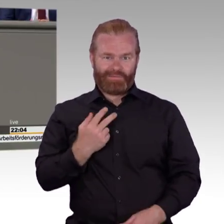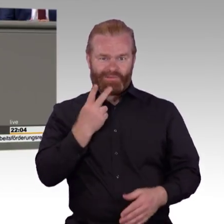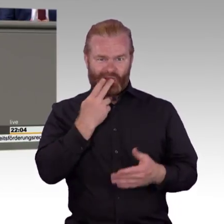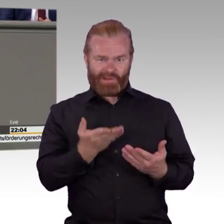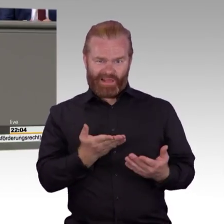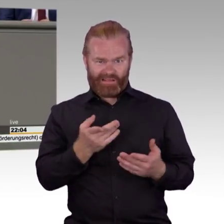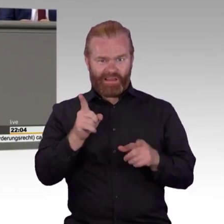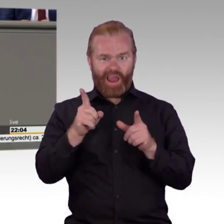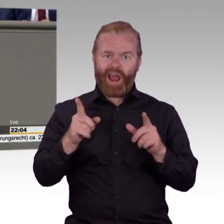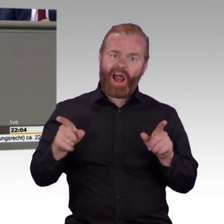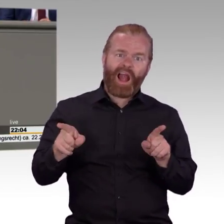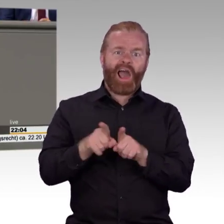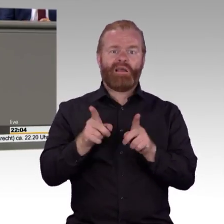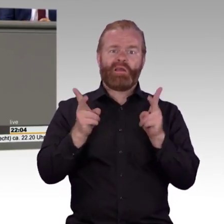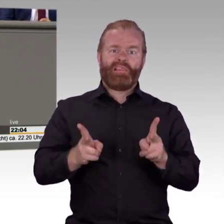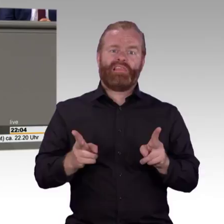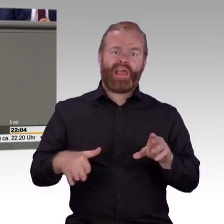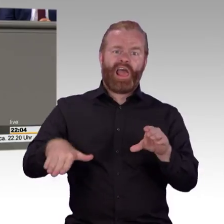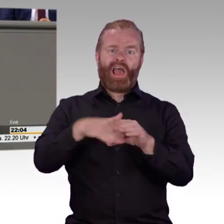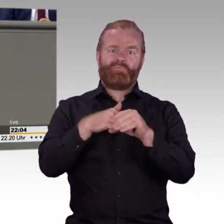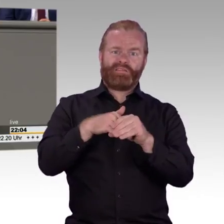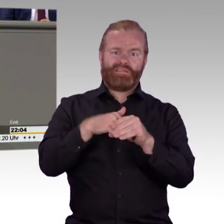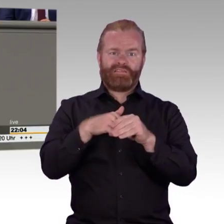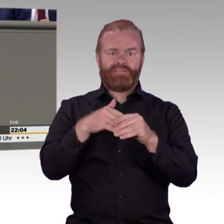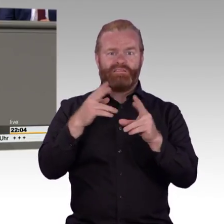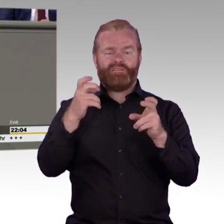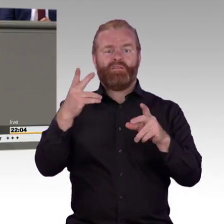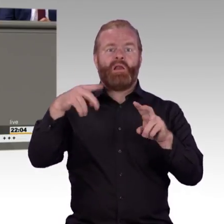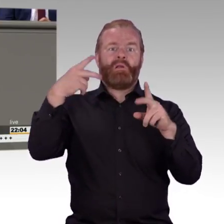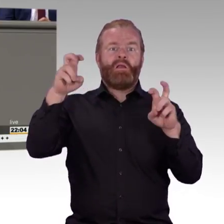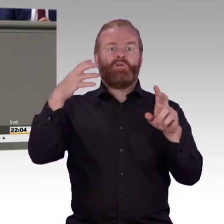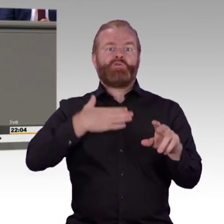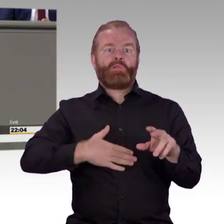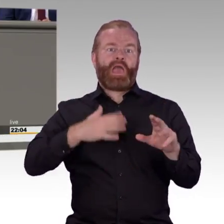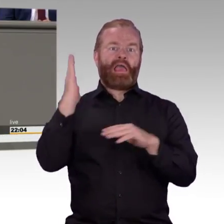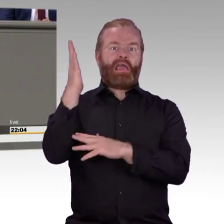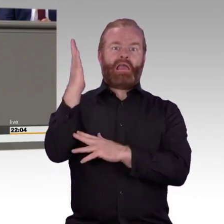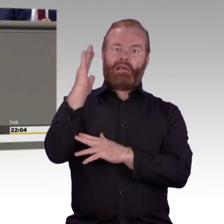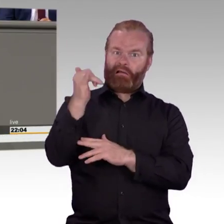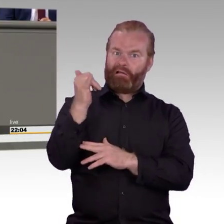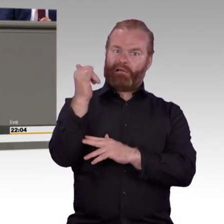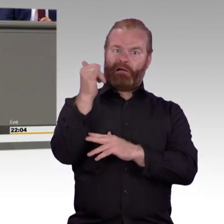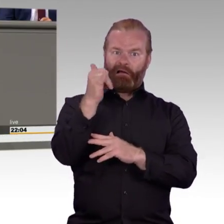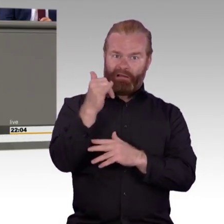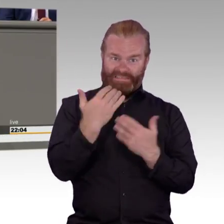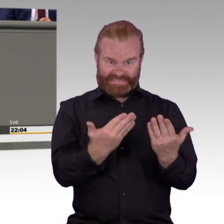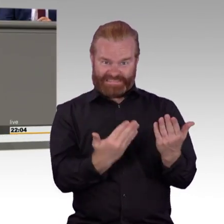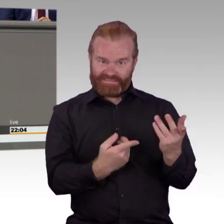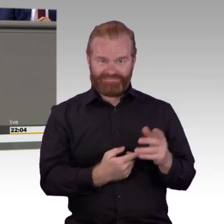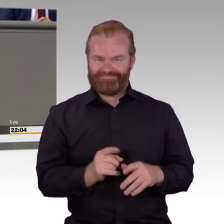umfassend und vielleicht deutlicher umzusetzen als nur im Bereich Dienst nach Vorschrift. Und man muss